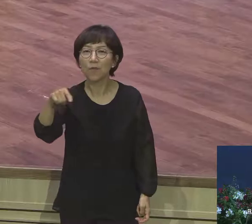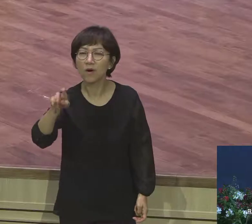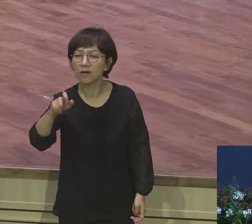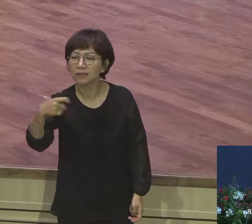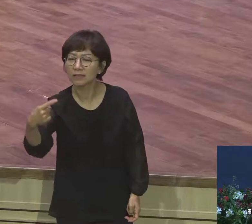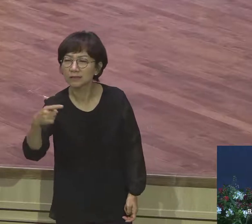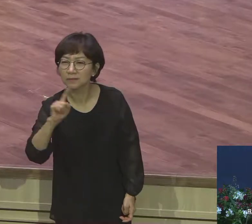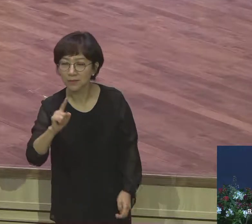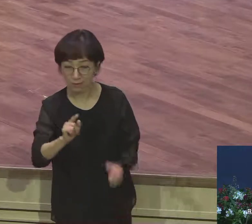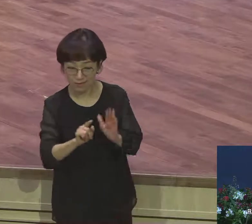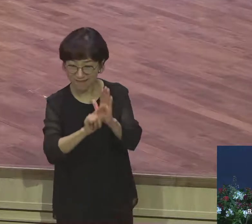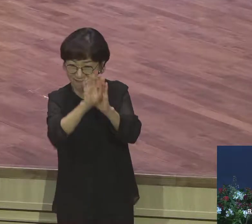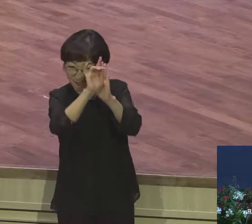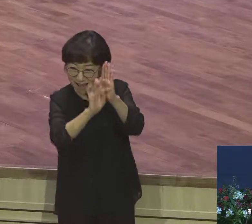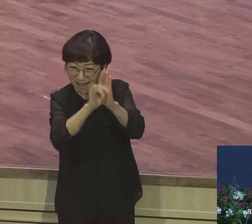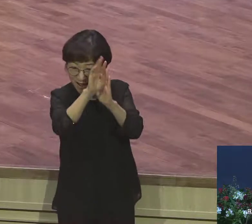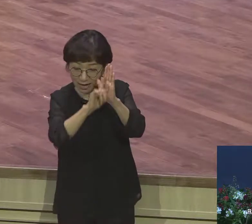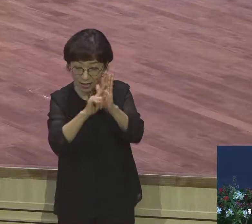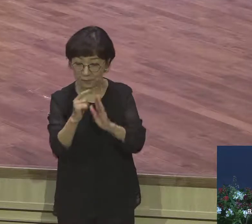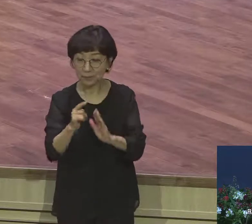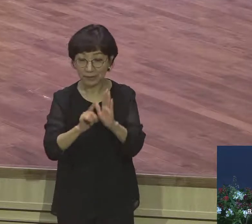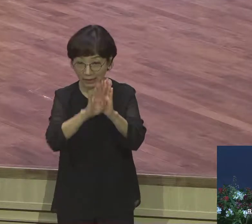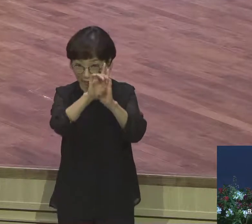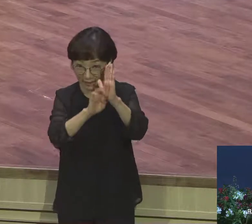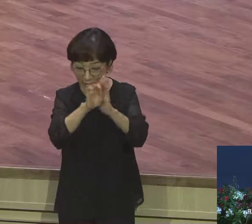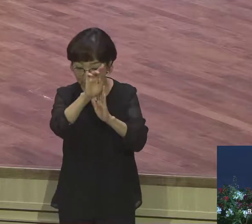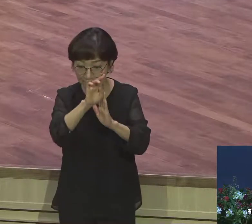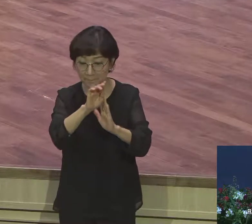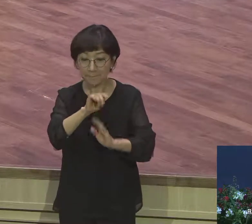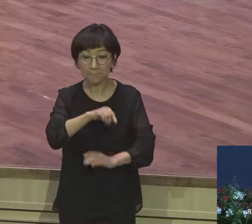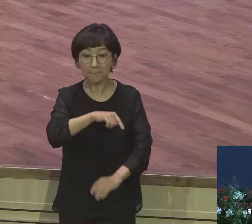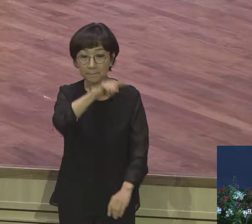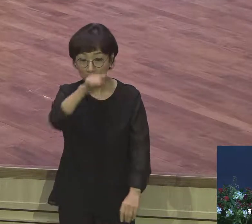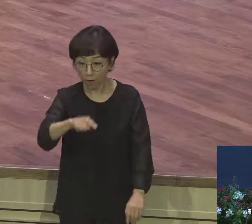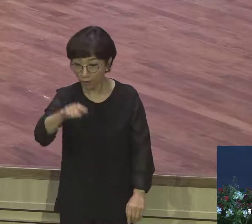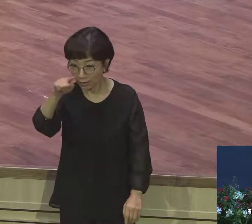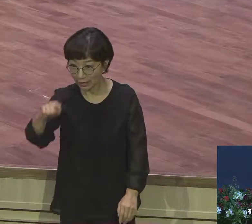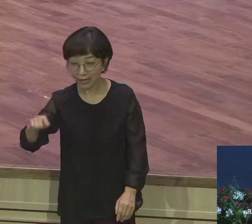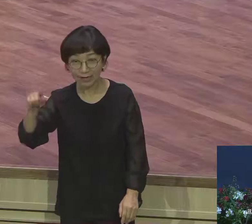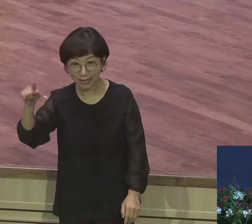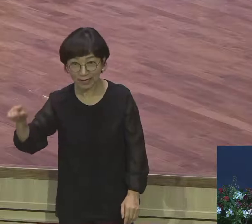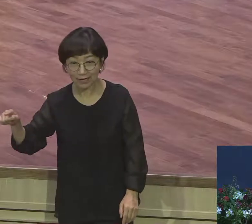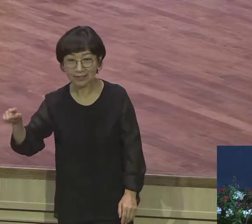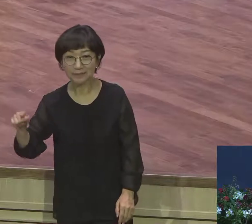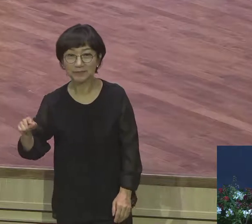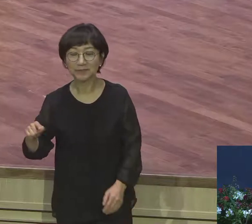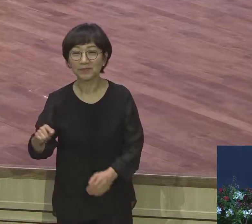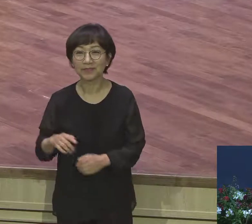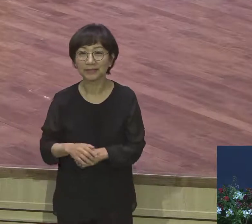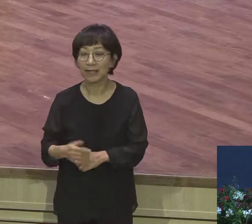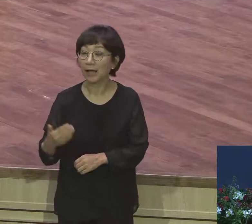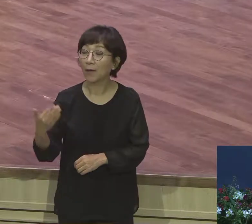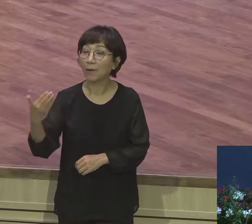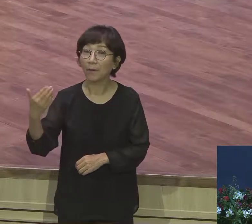그야말로 과거의 변화나 어떤 패턴